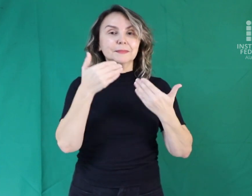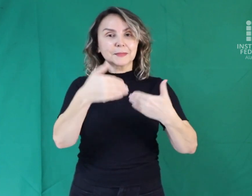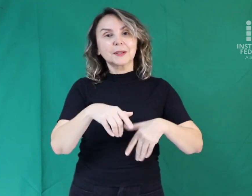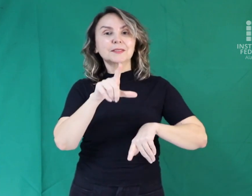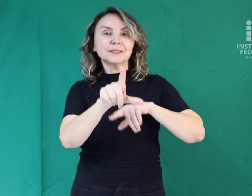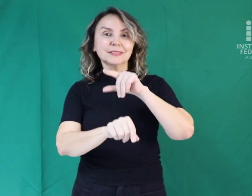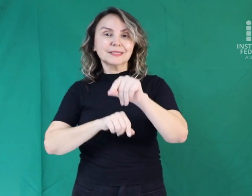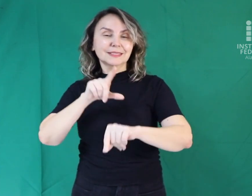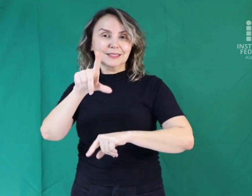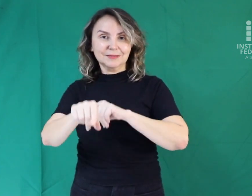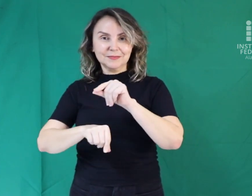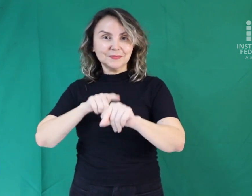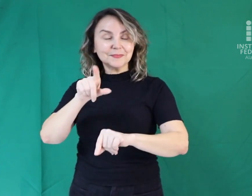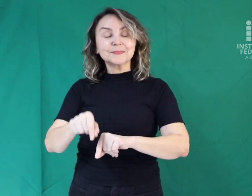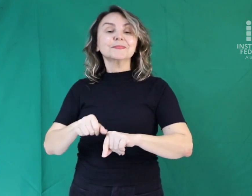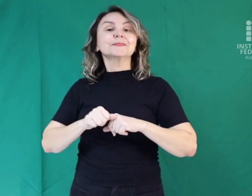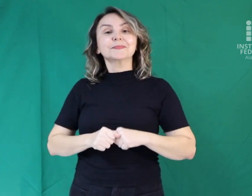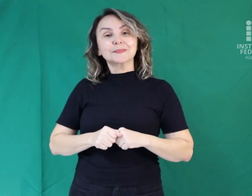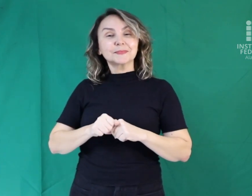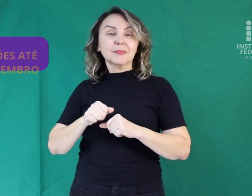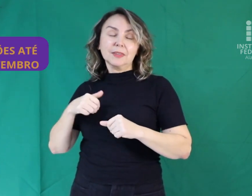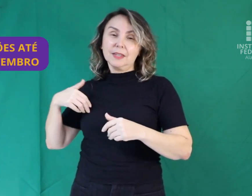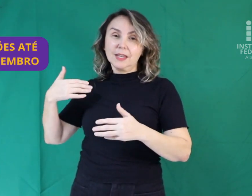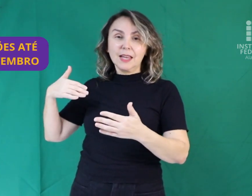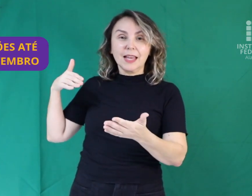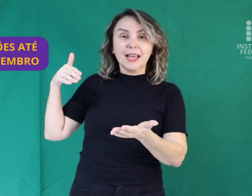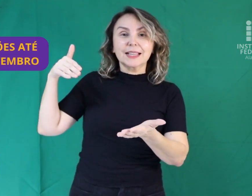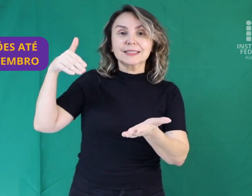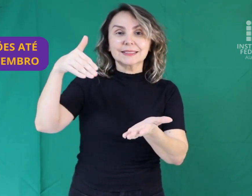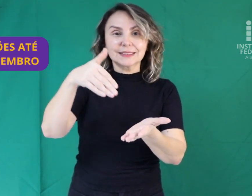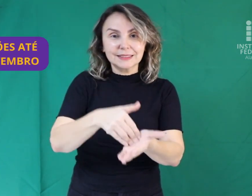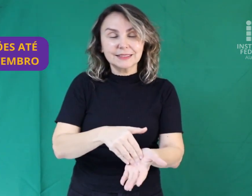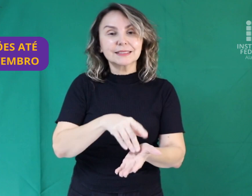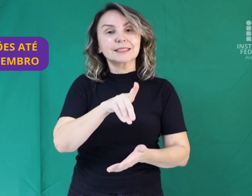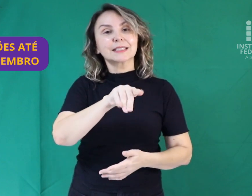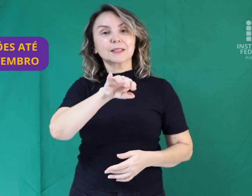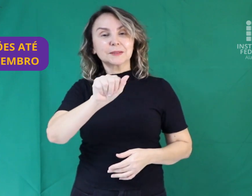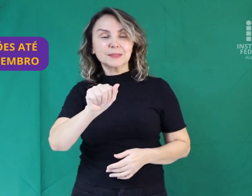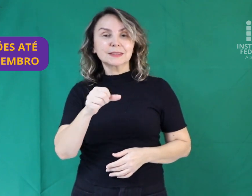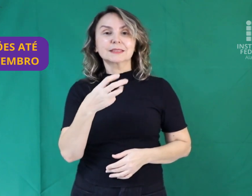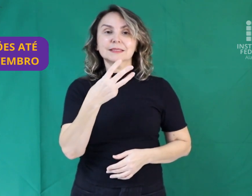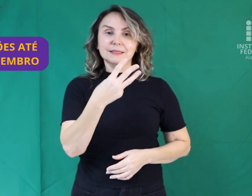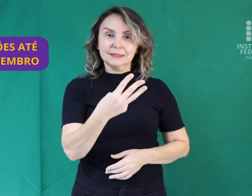vão até o dia 3 de novembro de 2023.